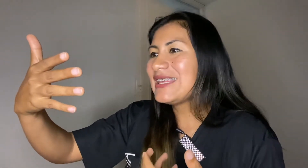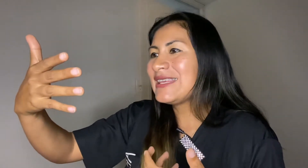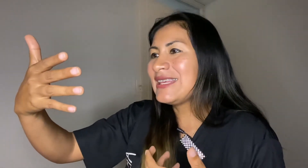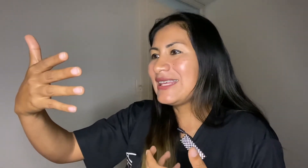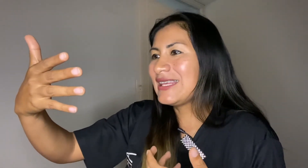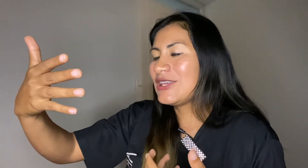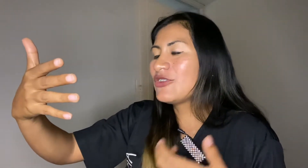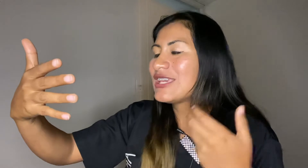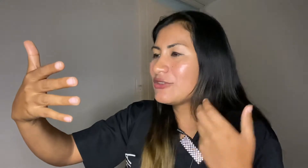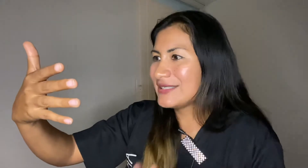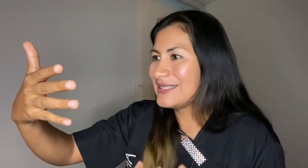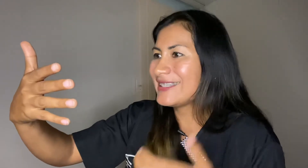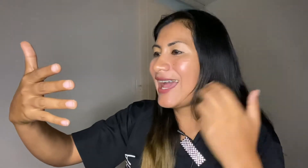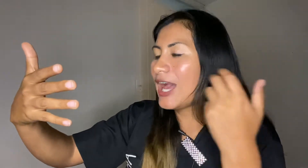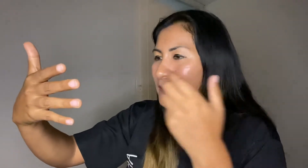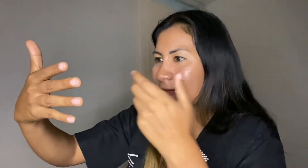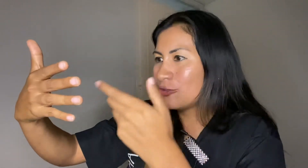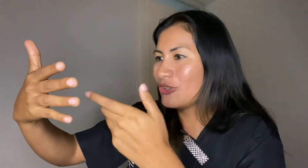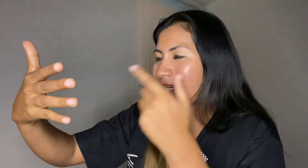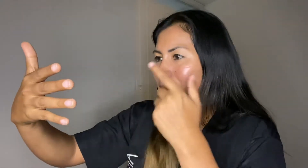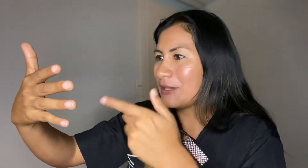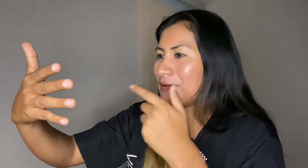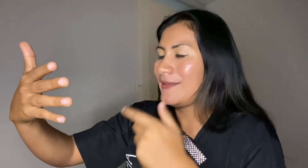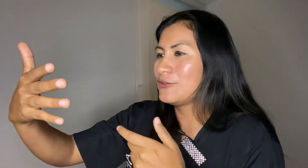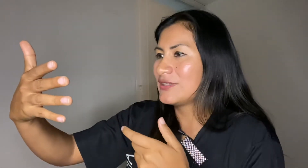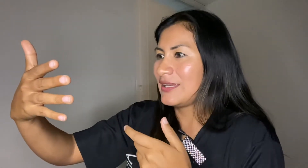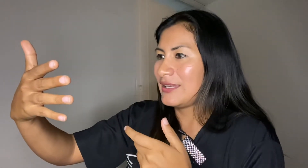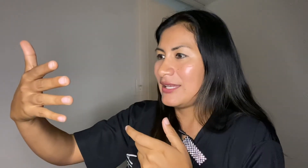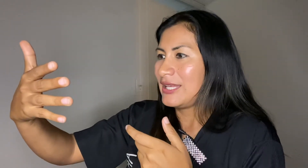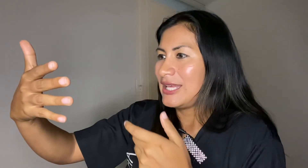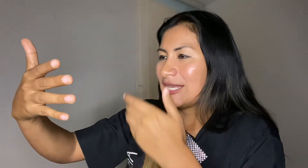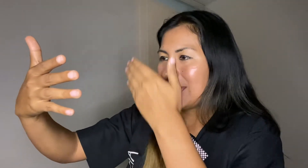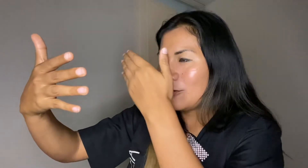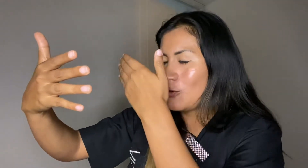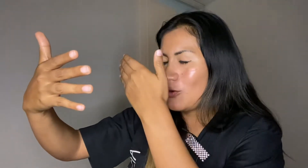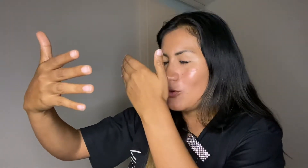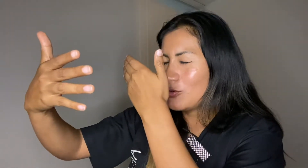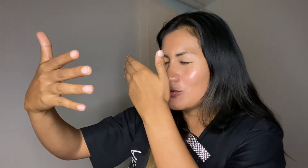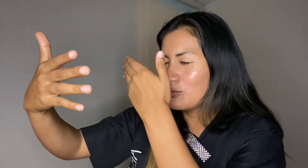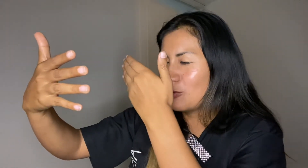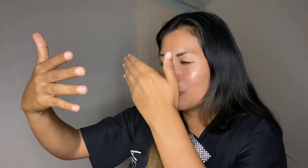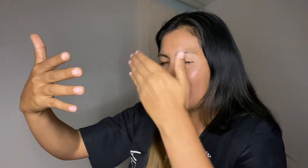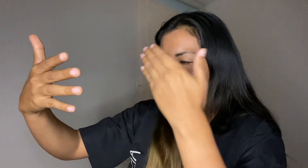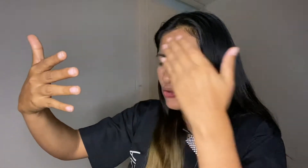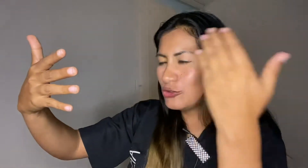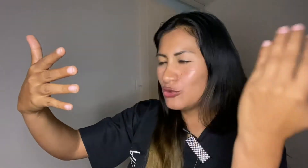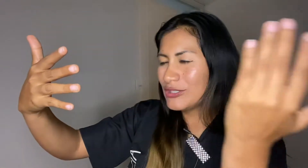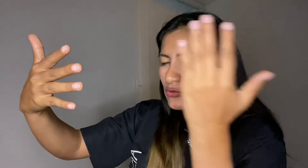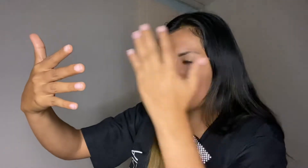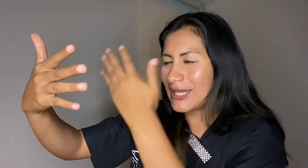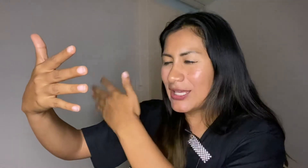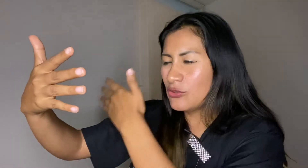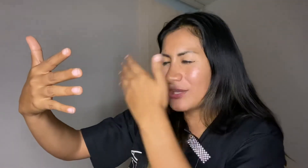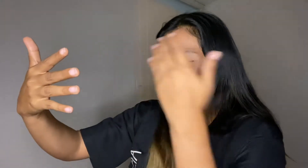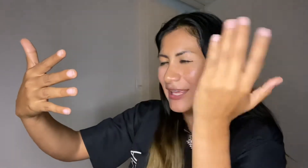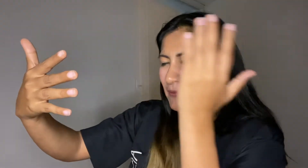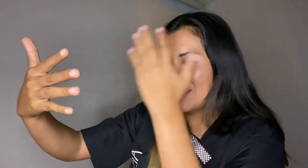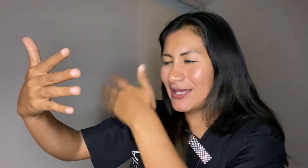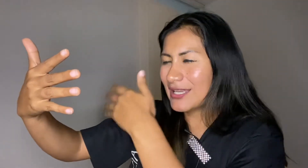hoy quiero decirte hábito de grabar videos que quiero borrar todo eso, aquello que evita que